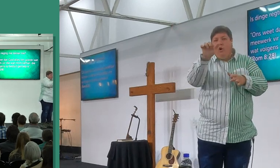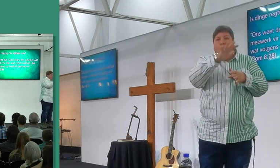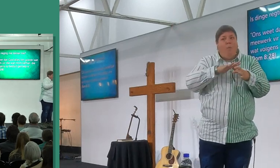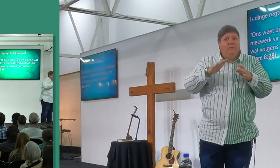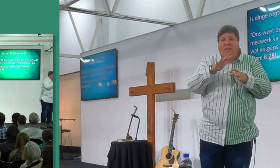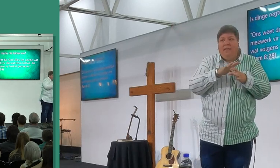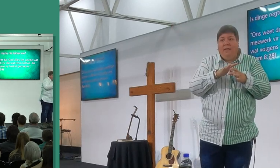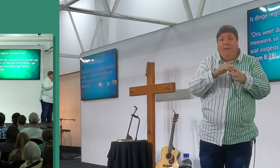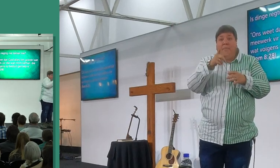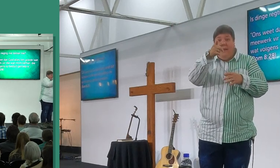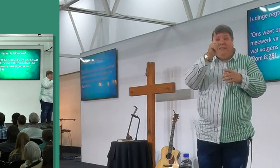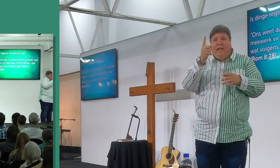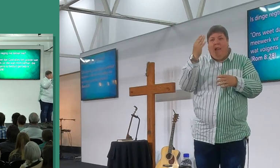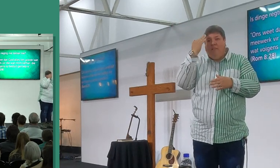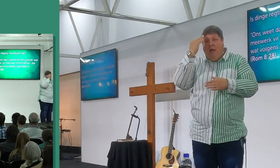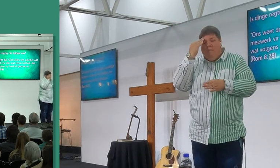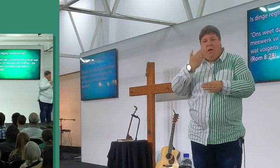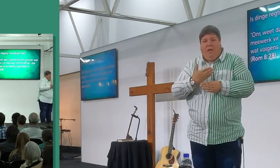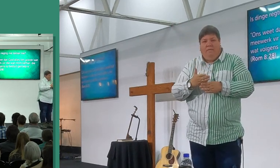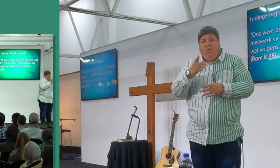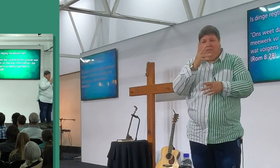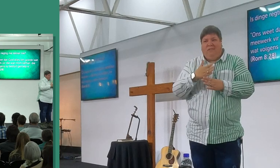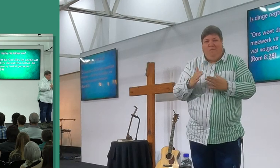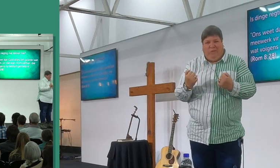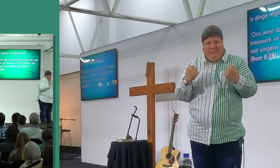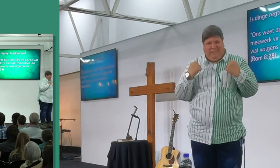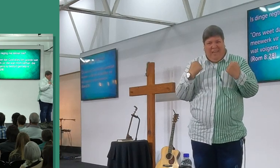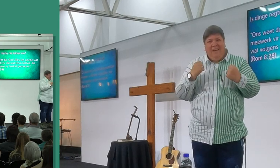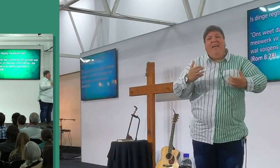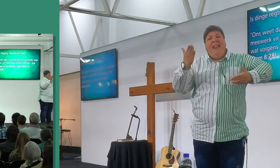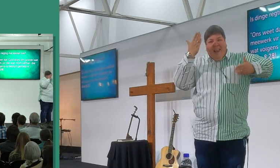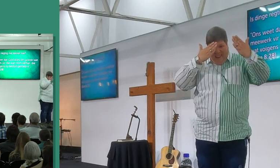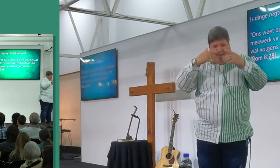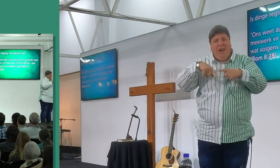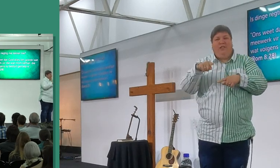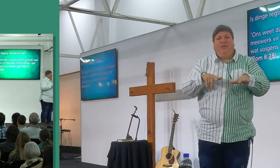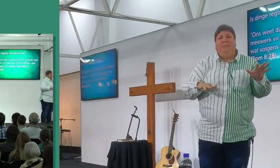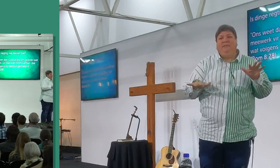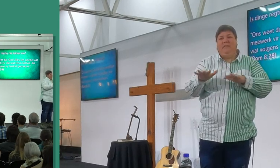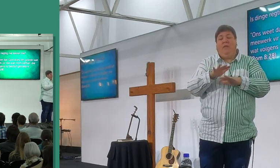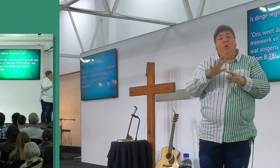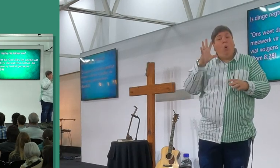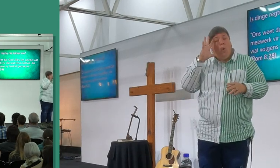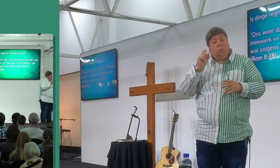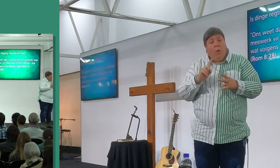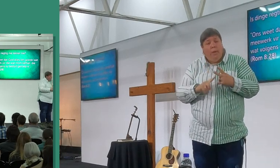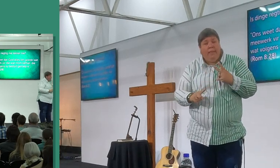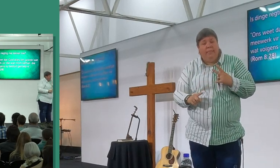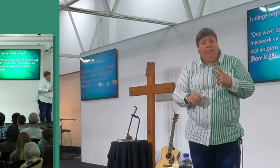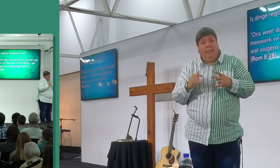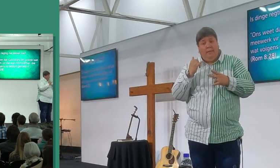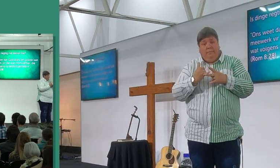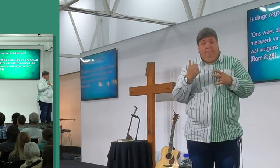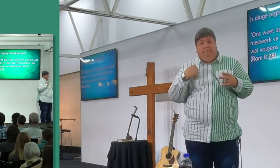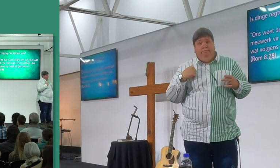gaan binnen na omstandighede dankbaar kan wees, en die Heere gaan jou kan gebruik binnen na omstandighede, ondou nie nie, as ek die volgende TV in my leven soek om om in die